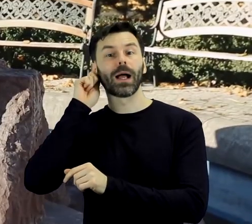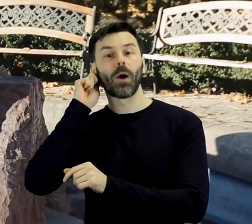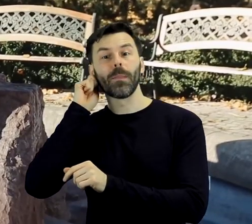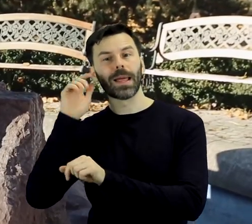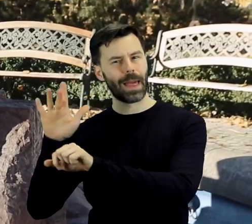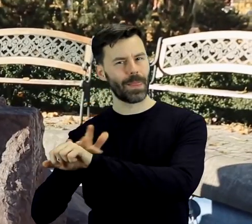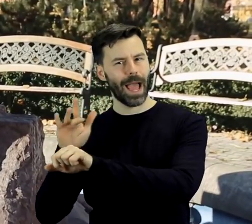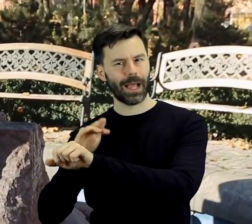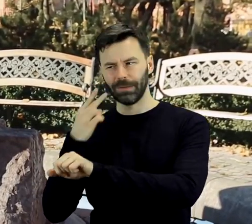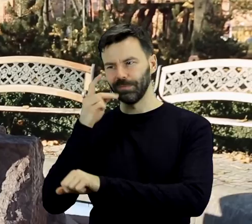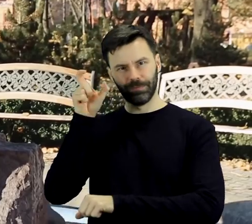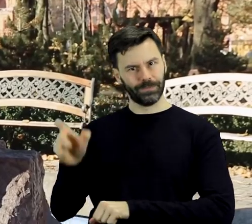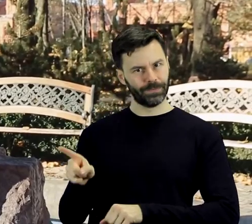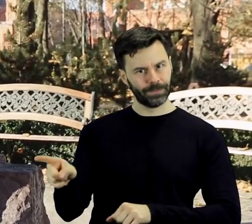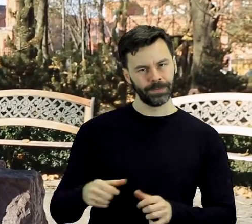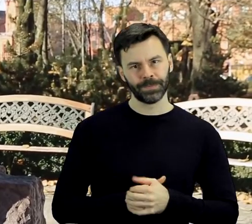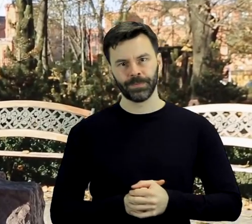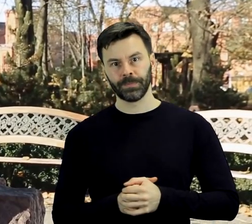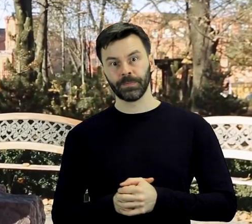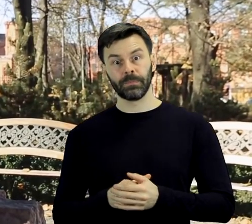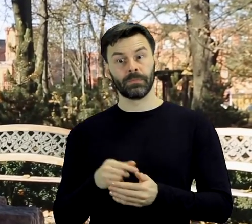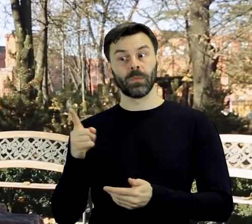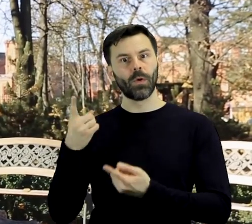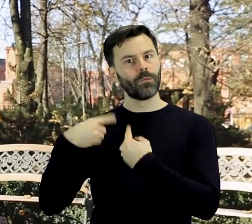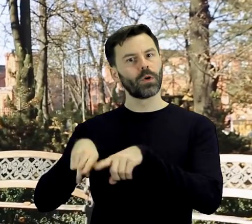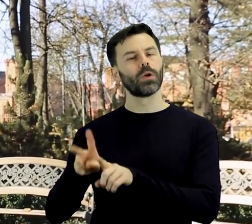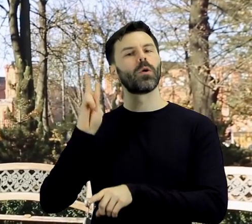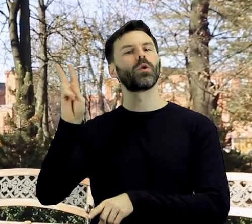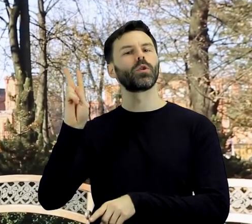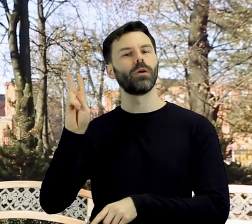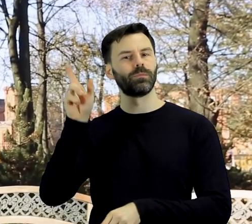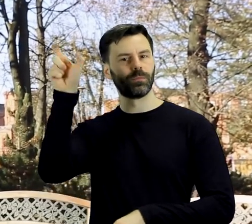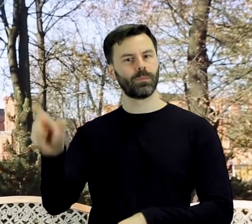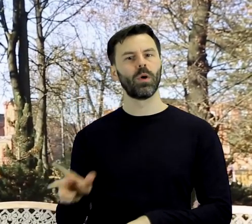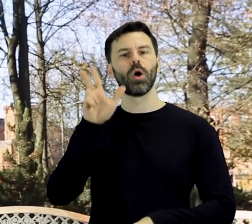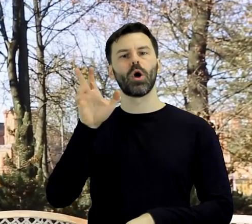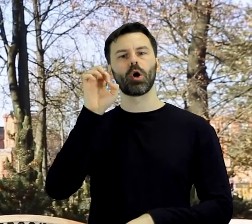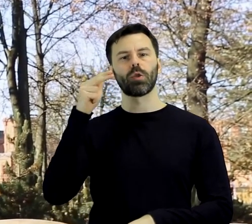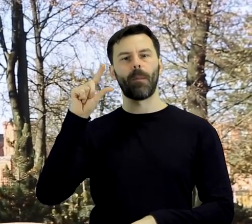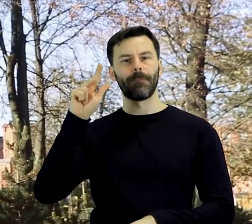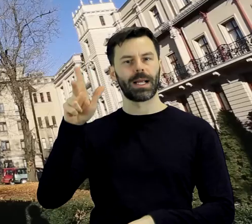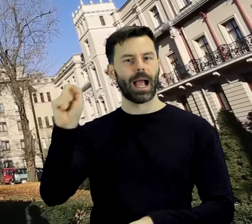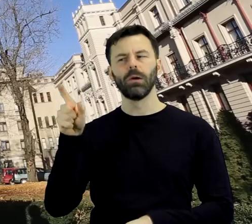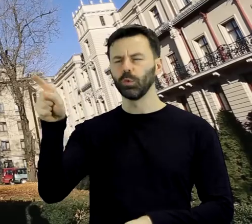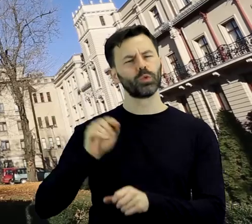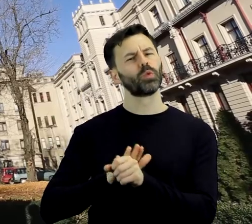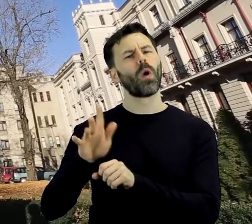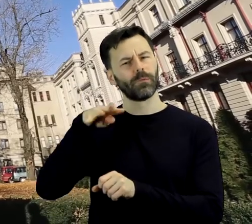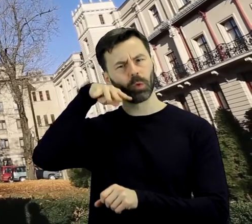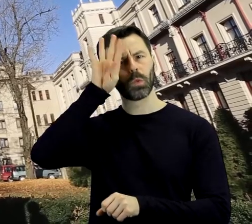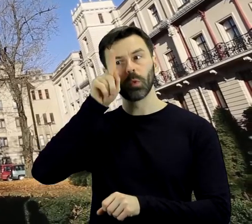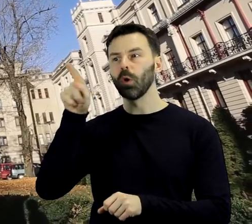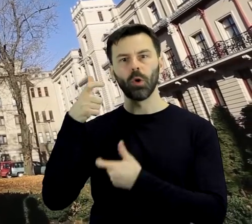kobietę. Została ona wykonana przez znanego łódzkiego rzeźbiarza Wacława Konopkę, twórcę licznych